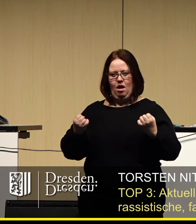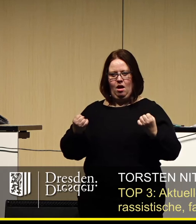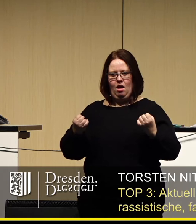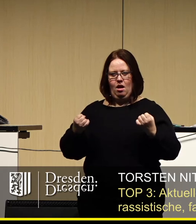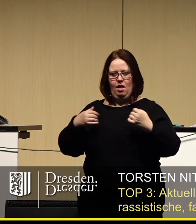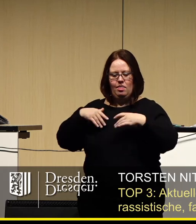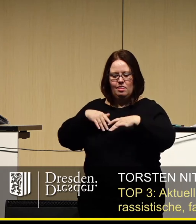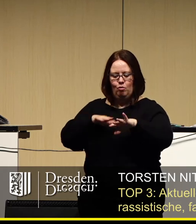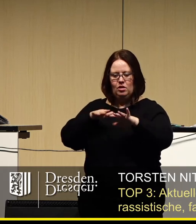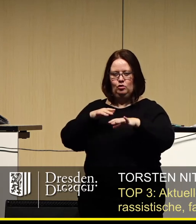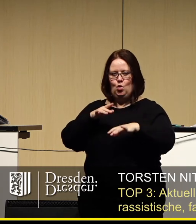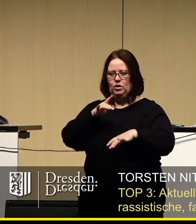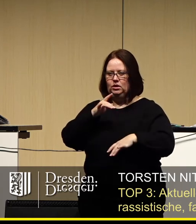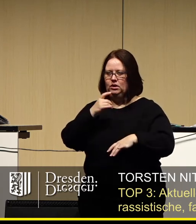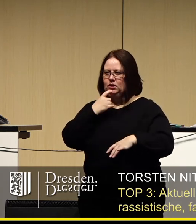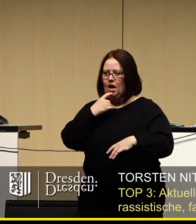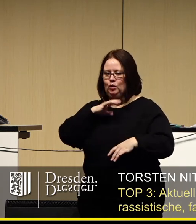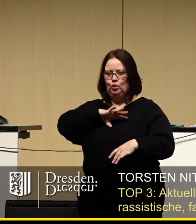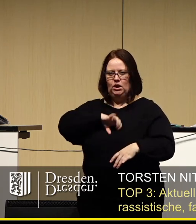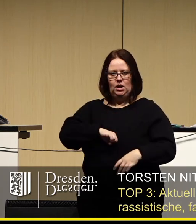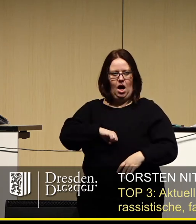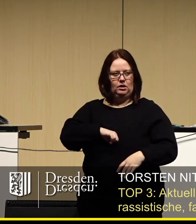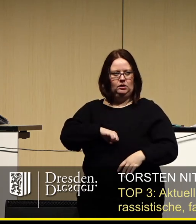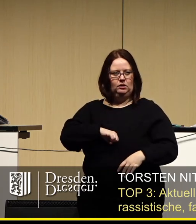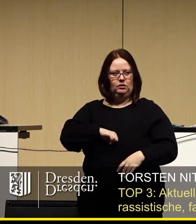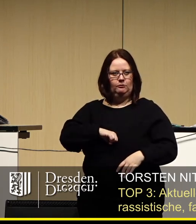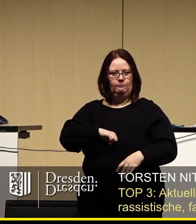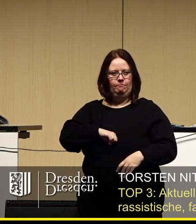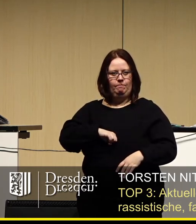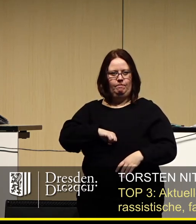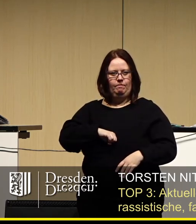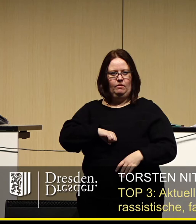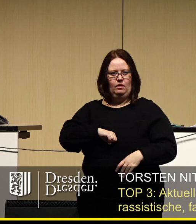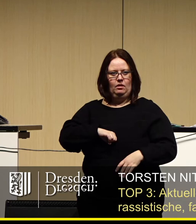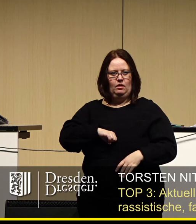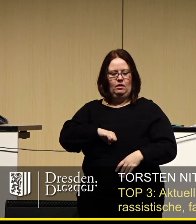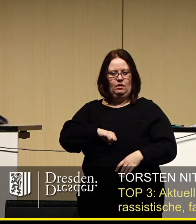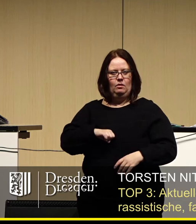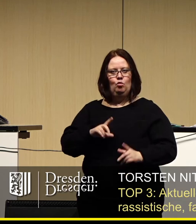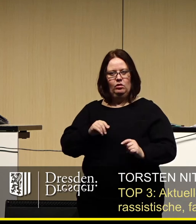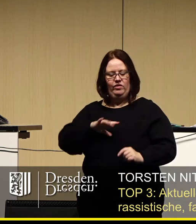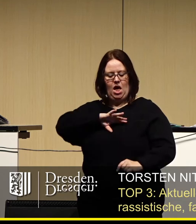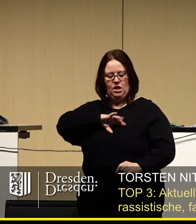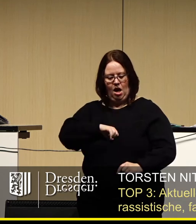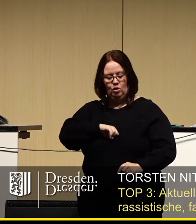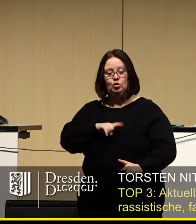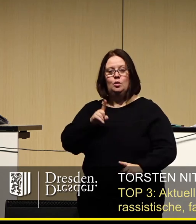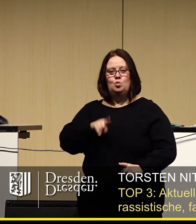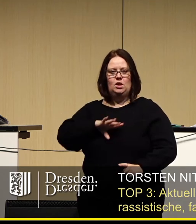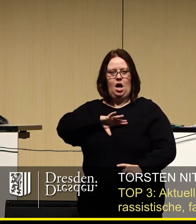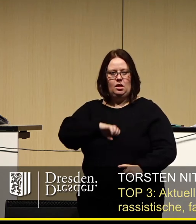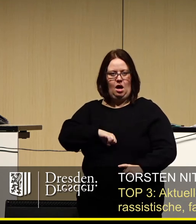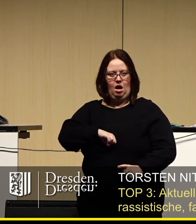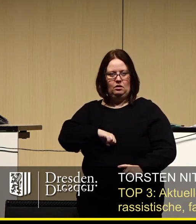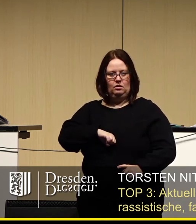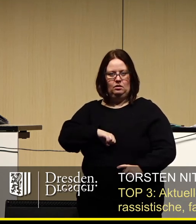Demonstrationen zu ertragen. Es gehört dazu. Wir ertragen es und wir müssen es ertragen, auch wenn wir